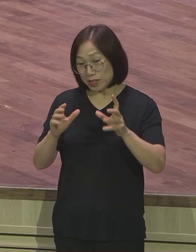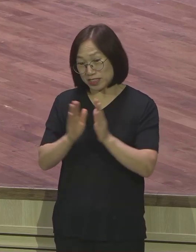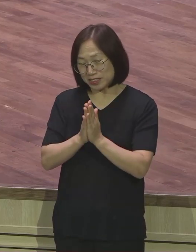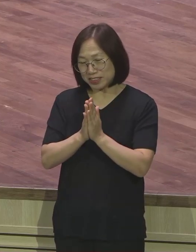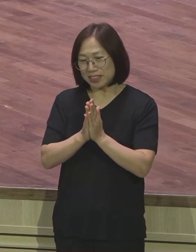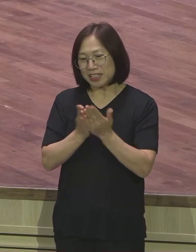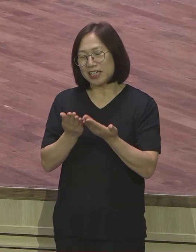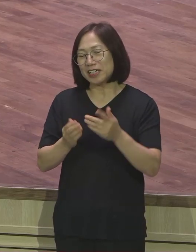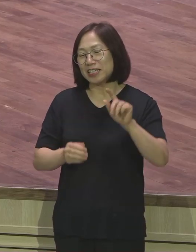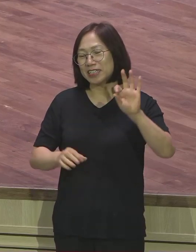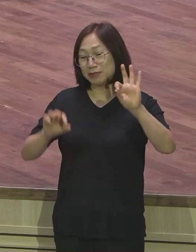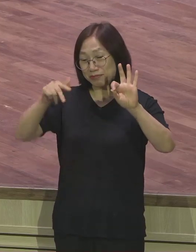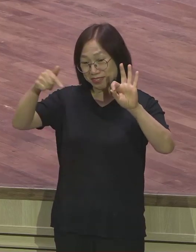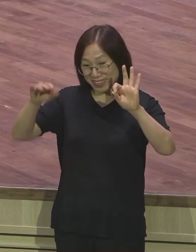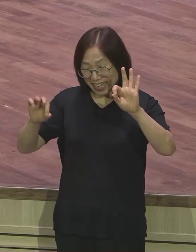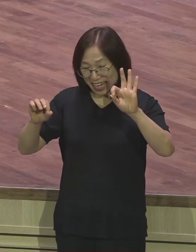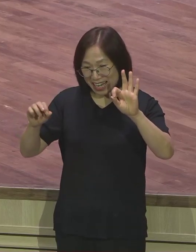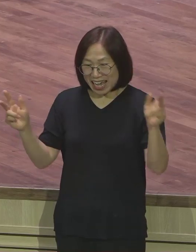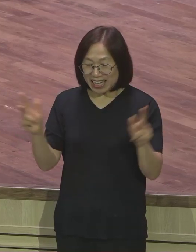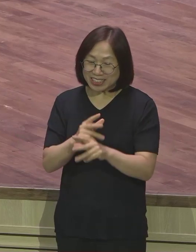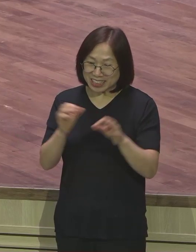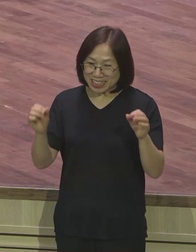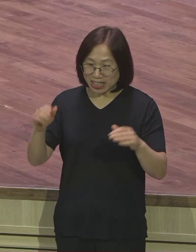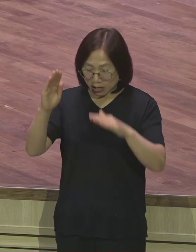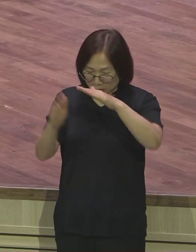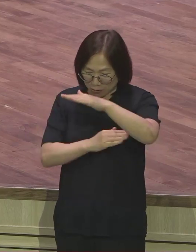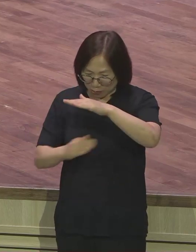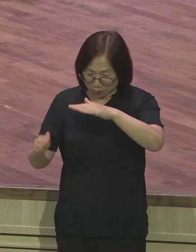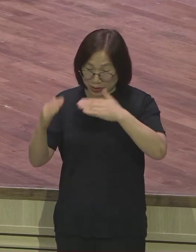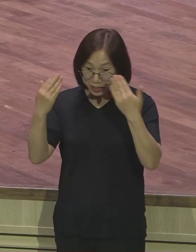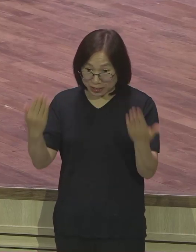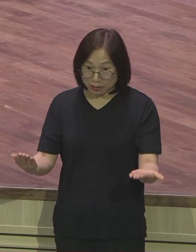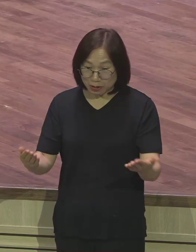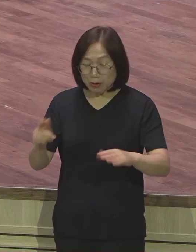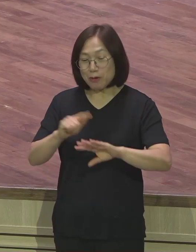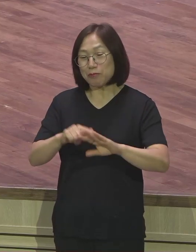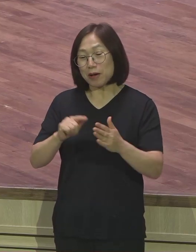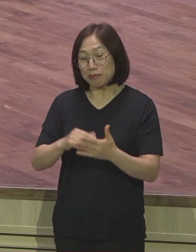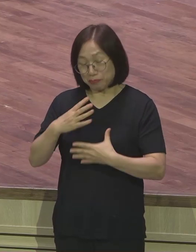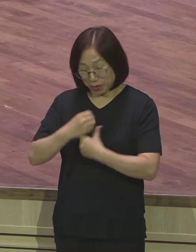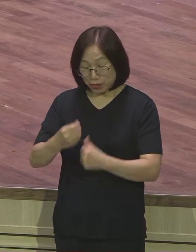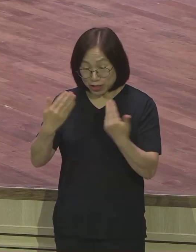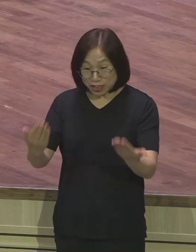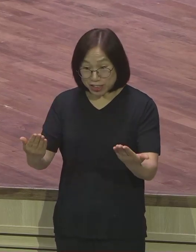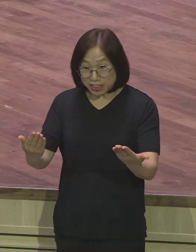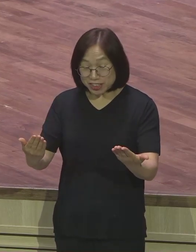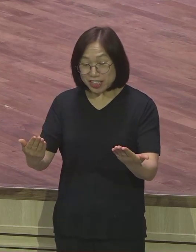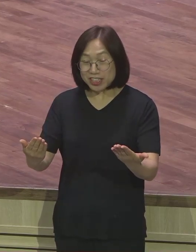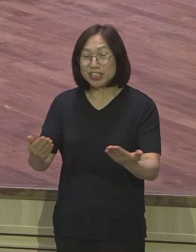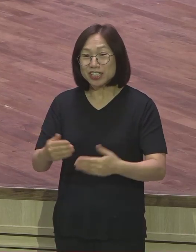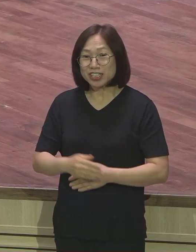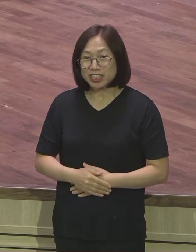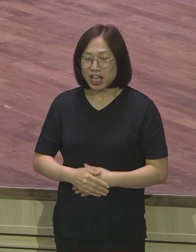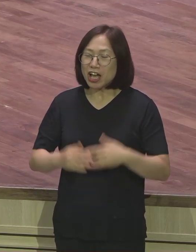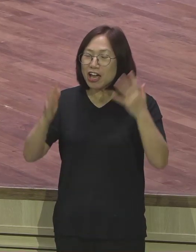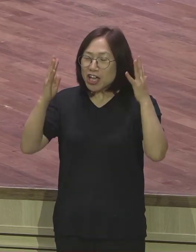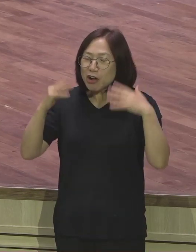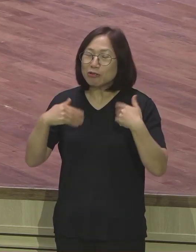한 주간 공식적으로 정말 마음 편히 쉴 수 있는 그게 바로 휴가입니다 그렇죠